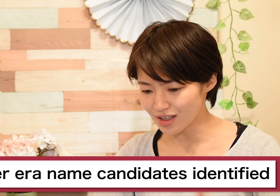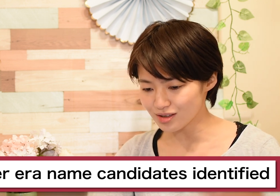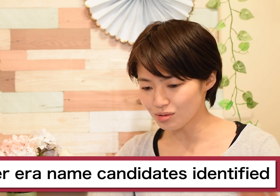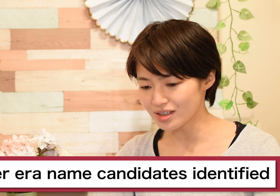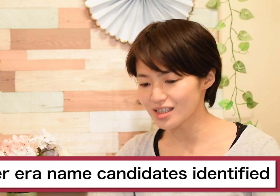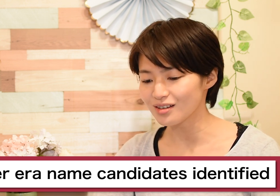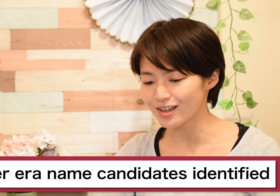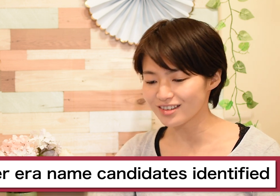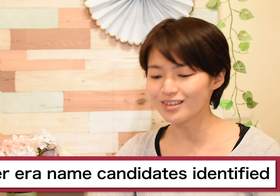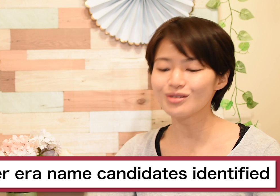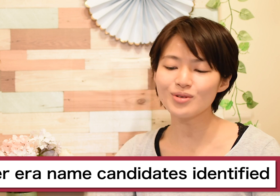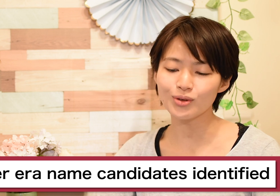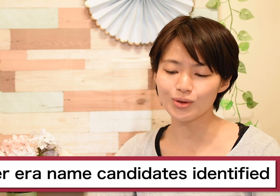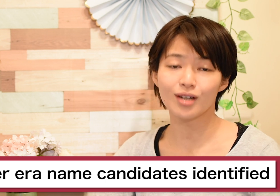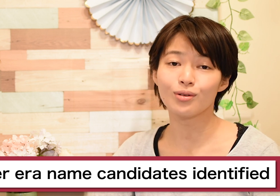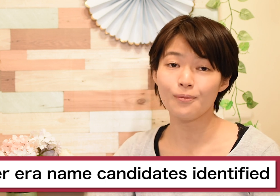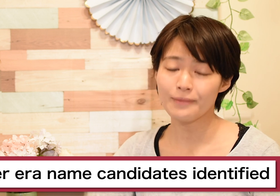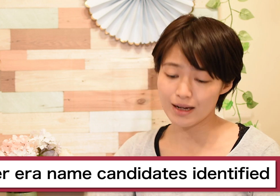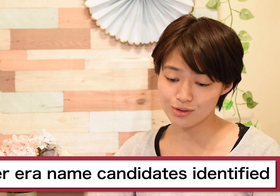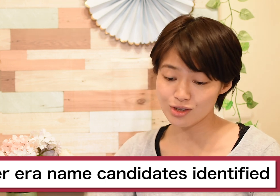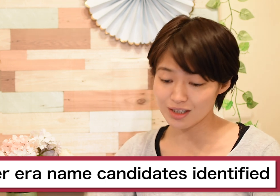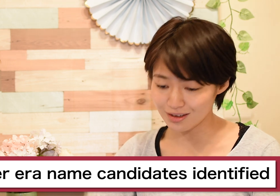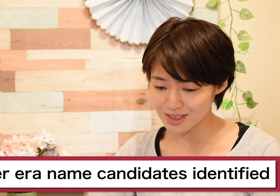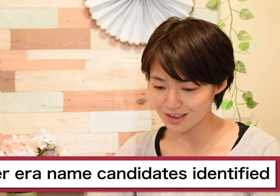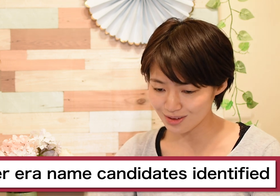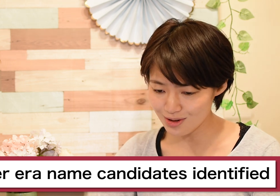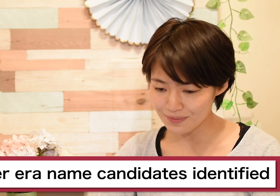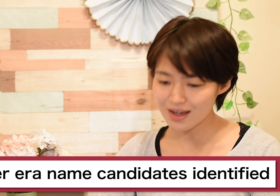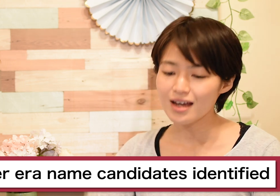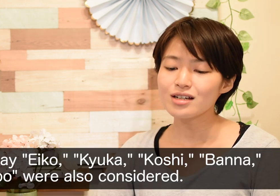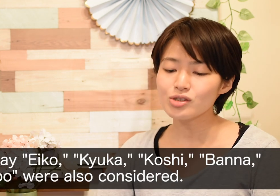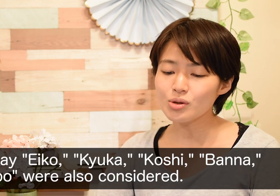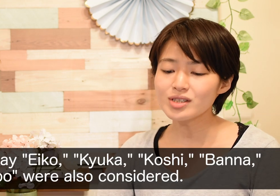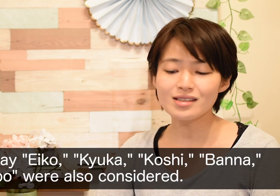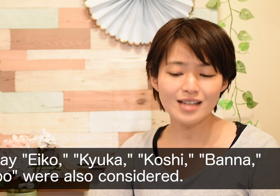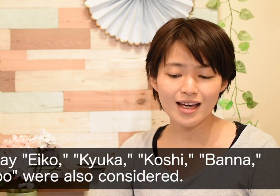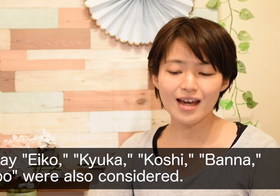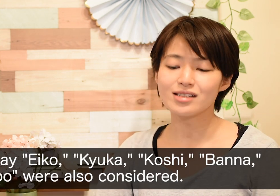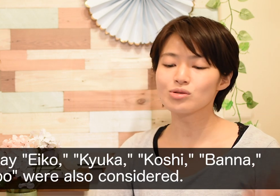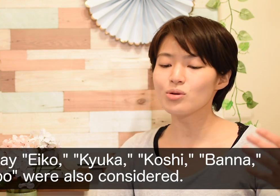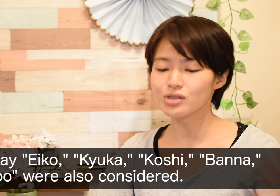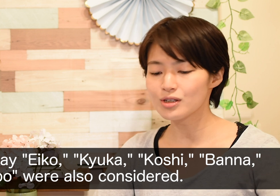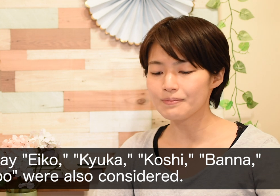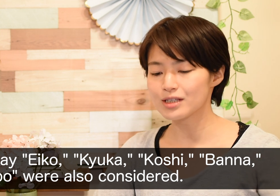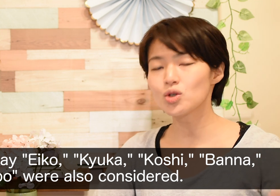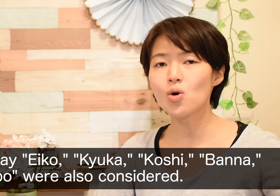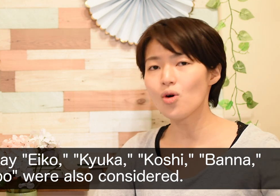ね外に出ちゃったのかっていうのも今日結構ニュースになってましたけどsources sayソース、情報